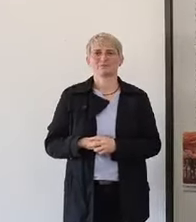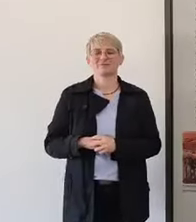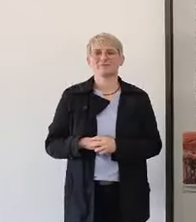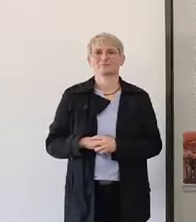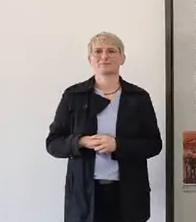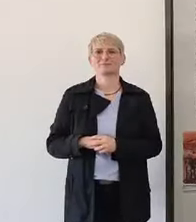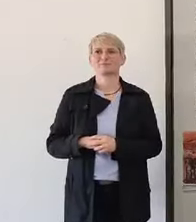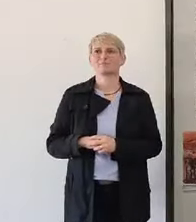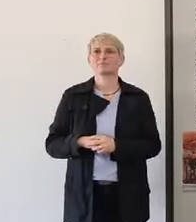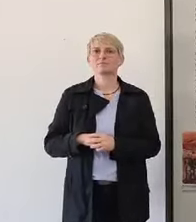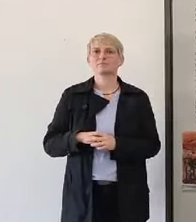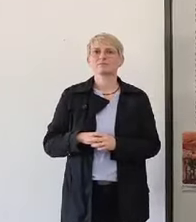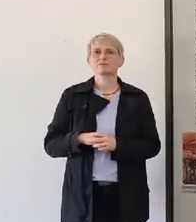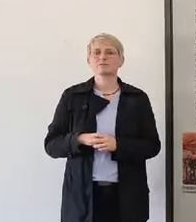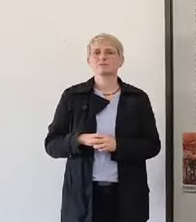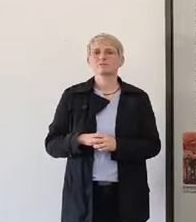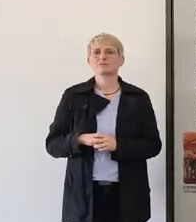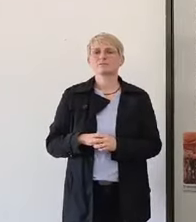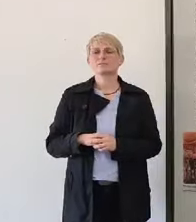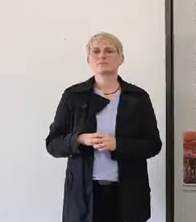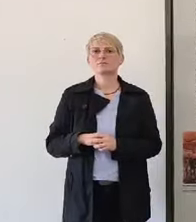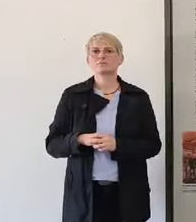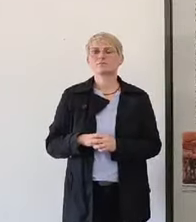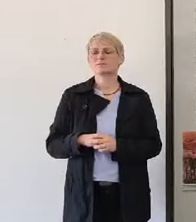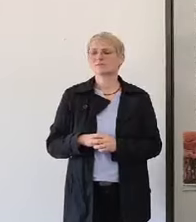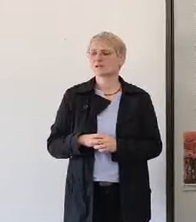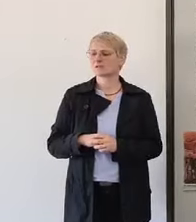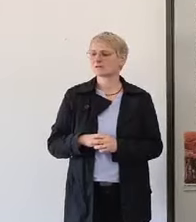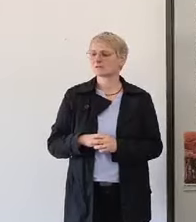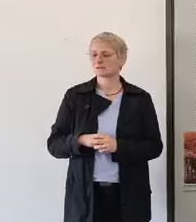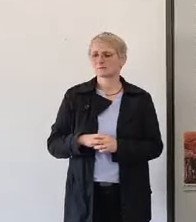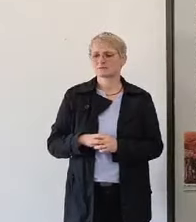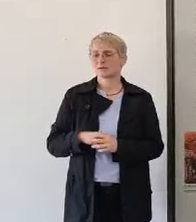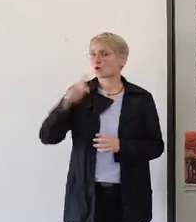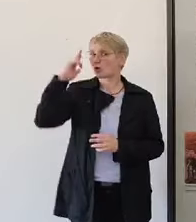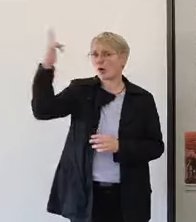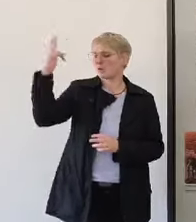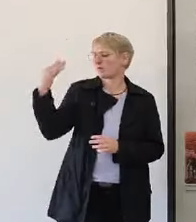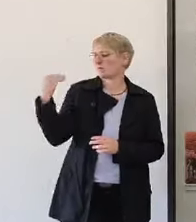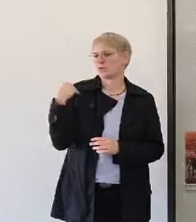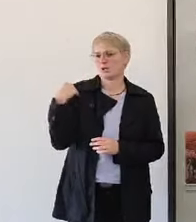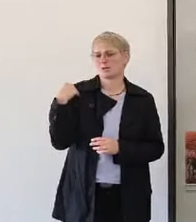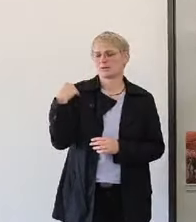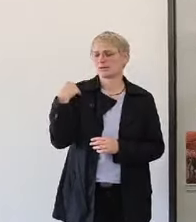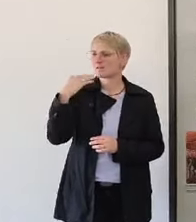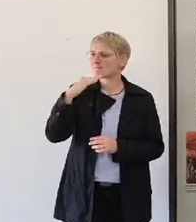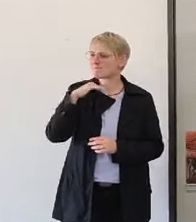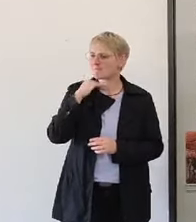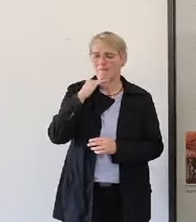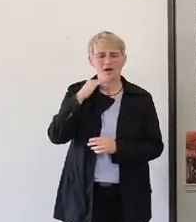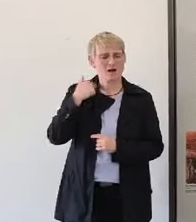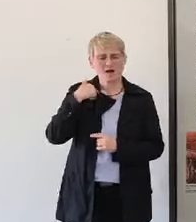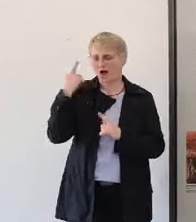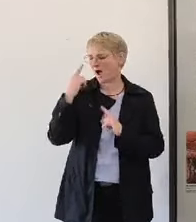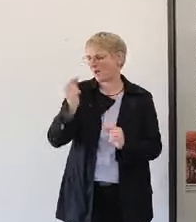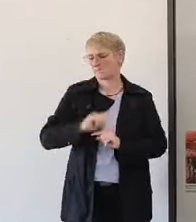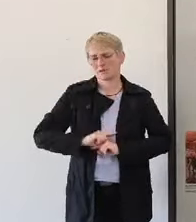Mein Schatten in Dachau. Mama, I kehre not back. Gott hat es mir gesagt. Die Hölle ohne